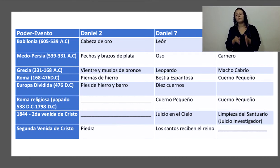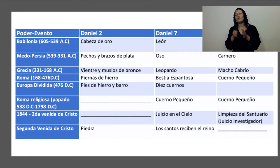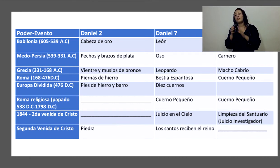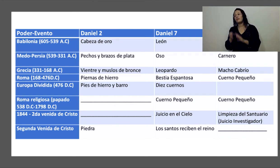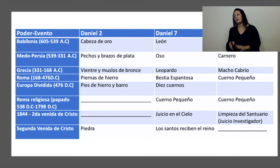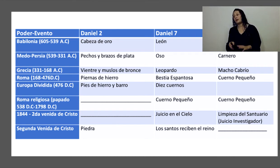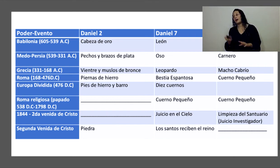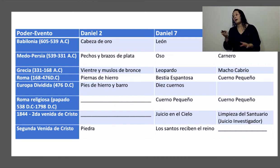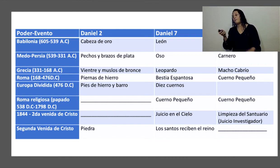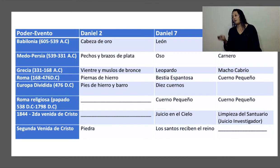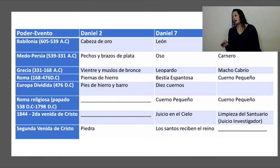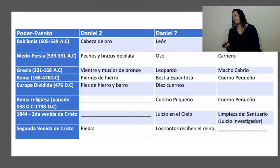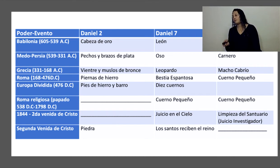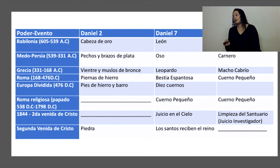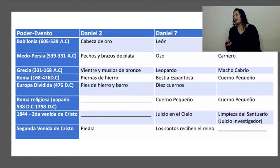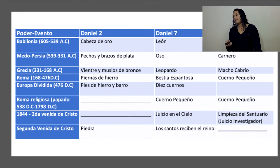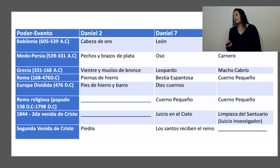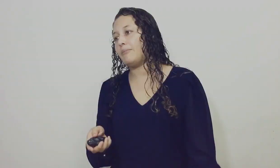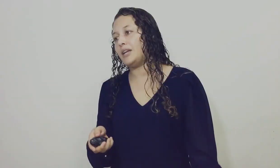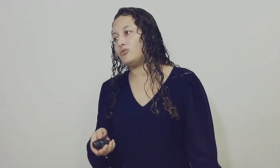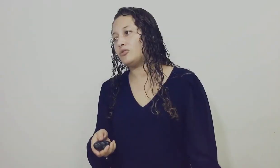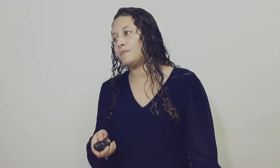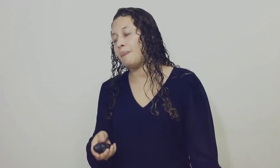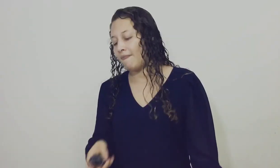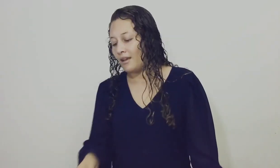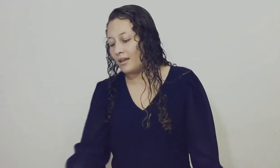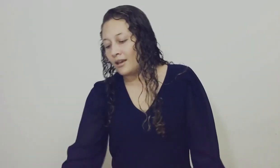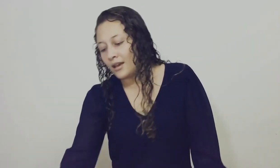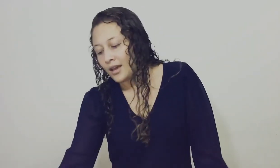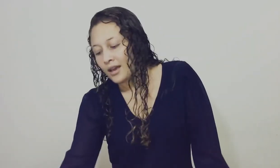principio De día Por año Mis hermanos